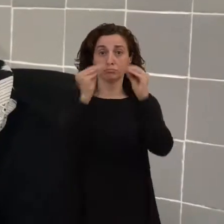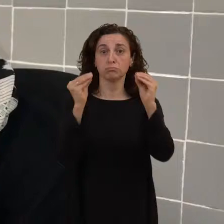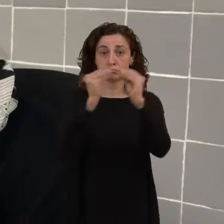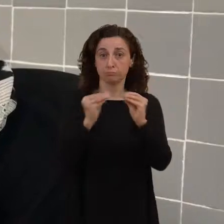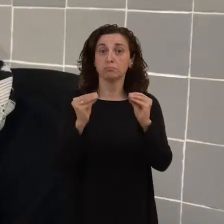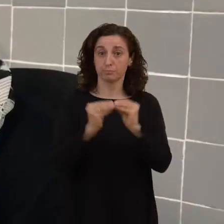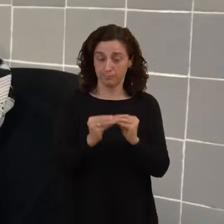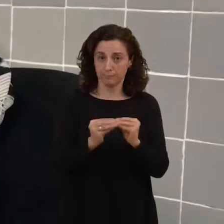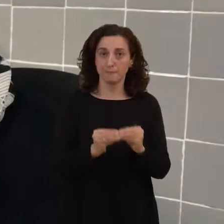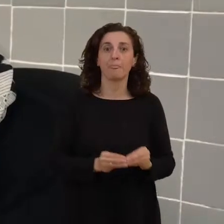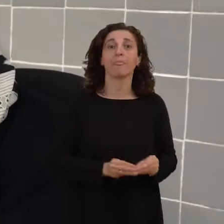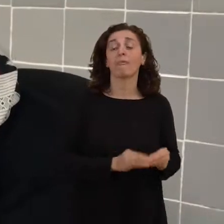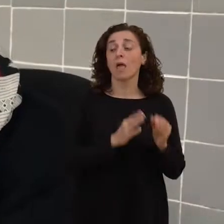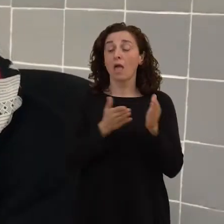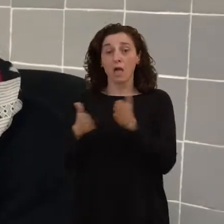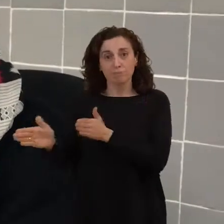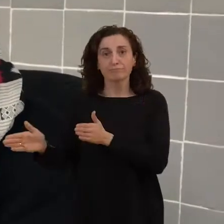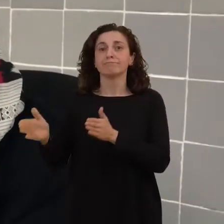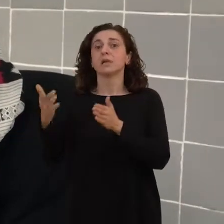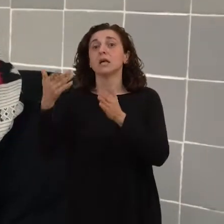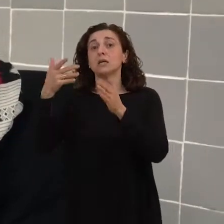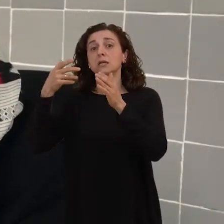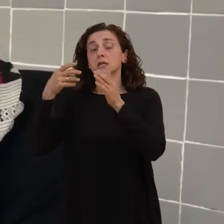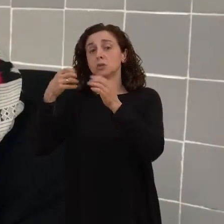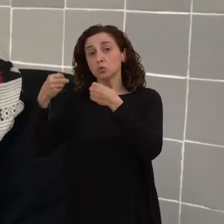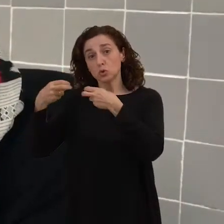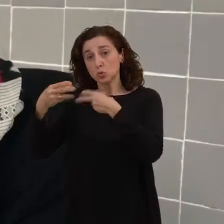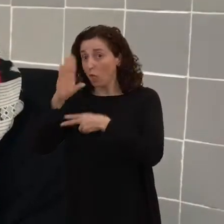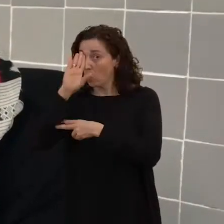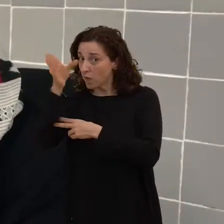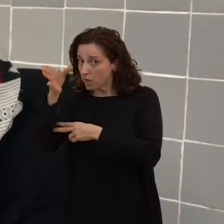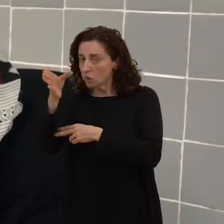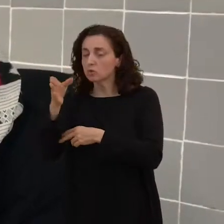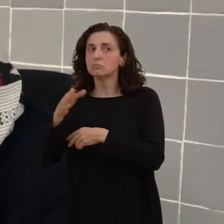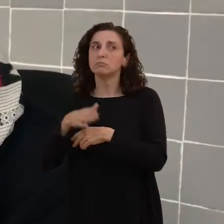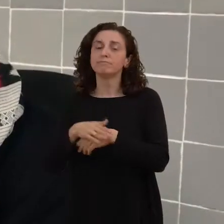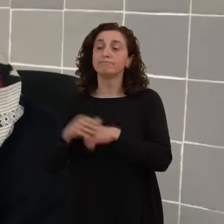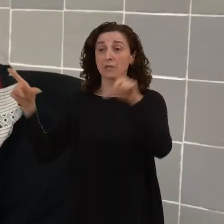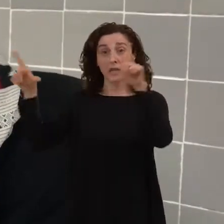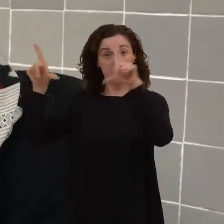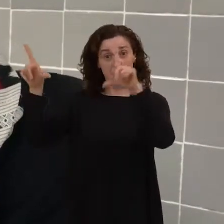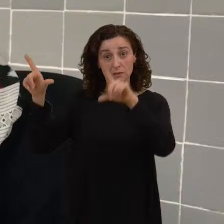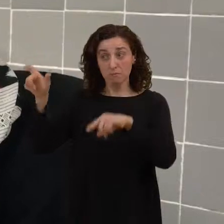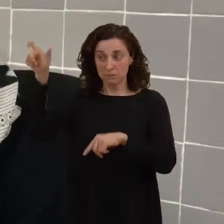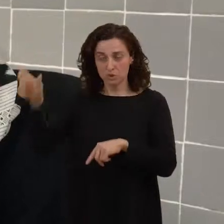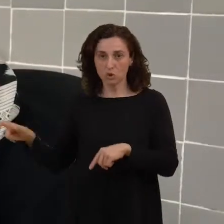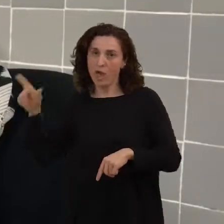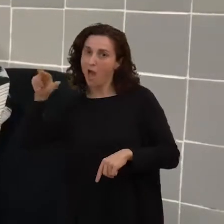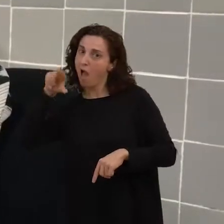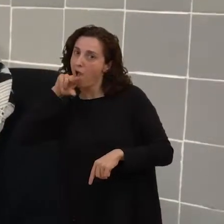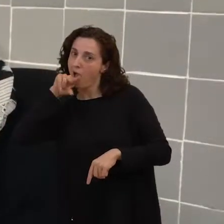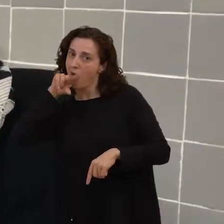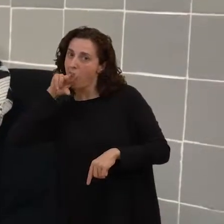Y el subtitulado en directo, nosotros a la vez que el locutor está hablando, nosotros